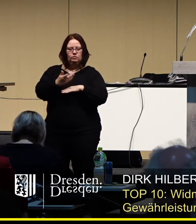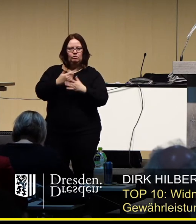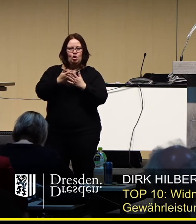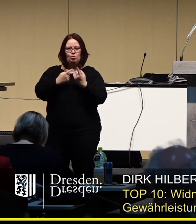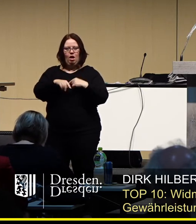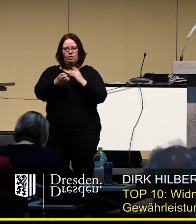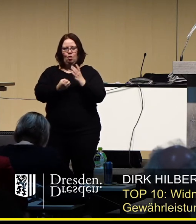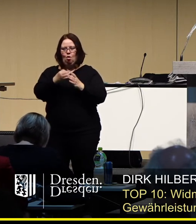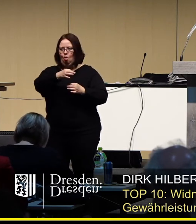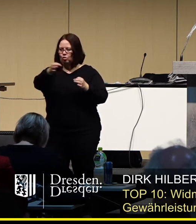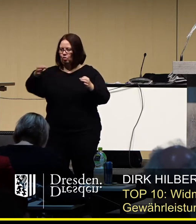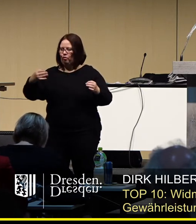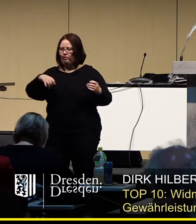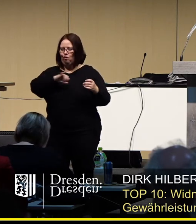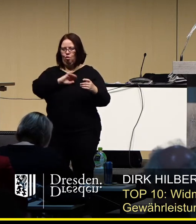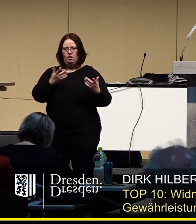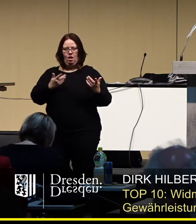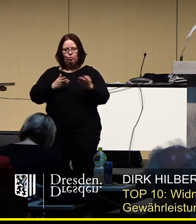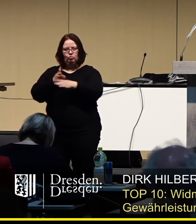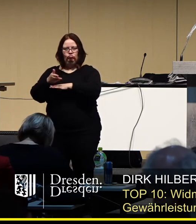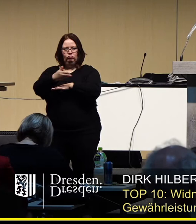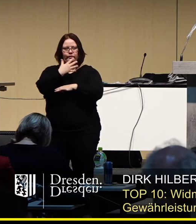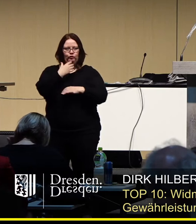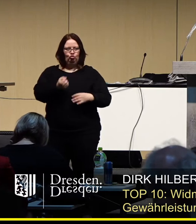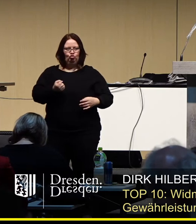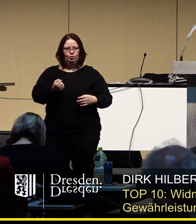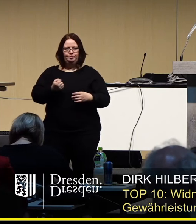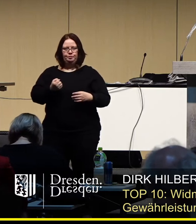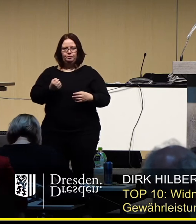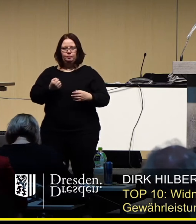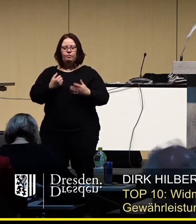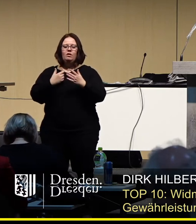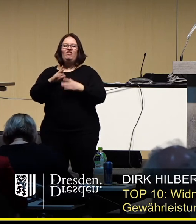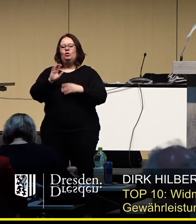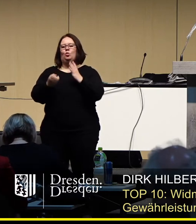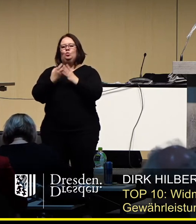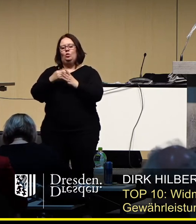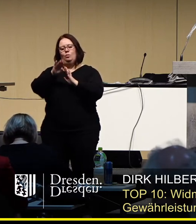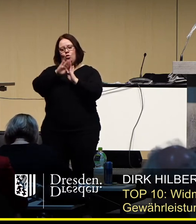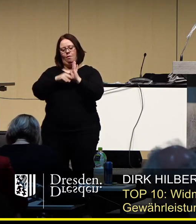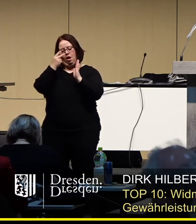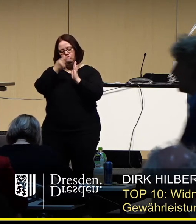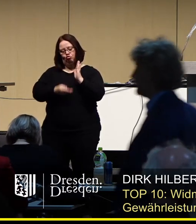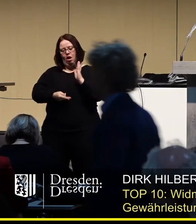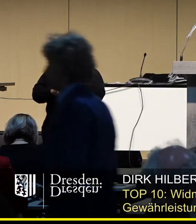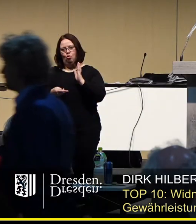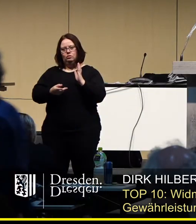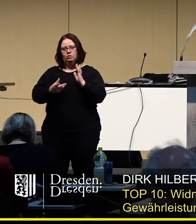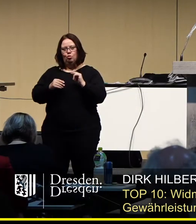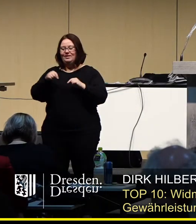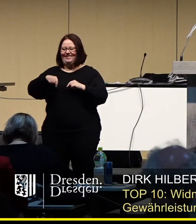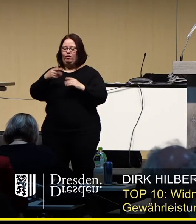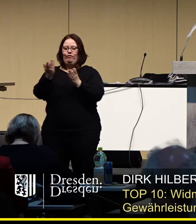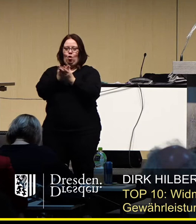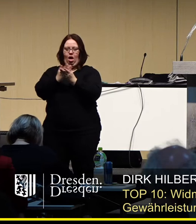anderen Orten zu erhöhen. Auch wenn man sich Kulturprogramm insgesamt anschaut, das ist jetzt hier nicht zwar Gegenstand dieser